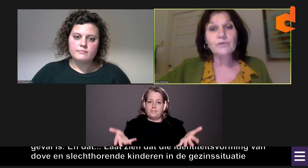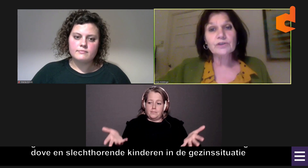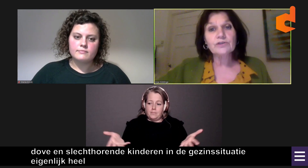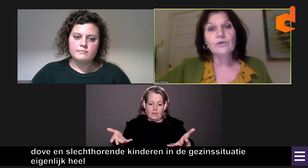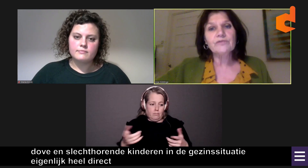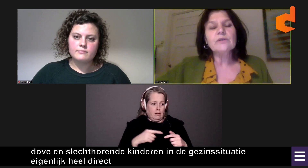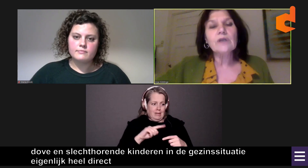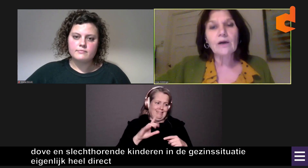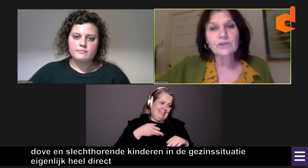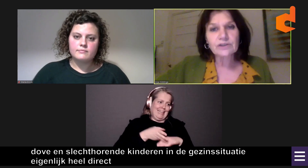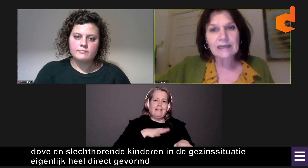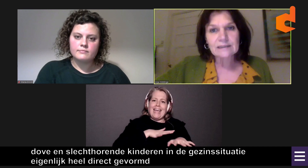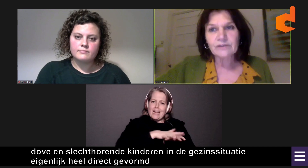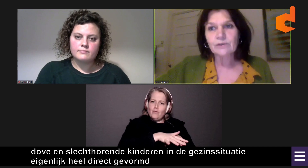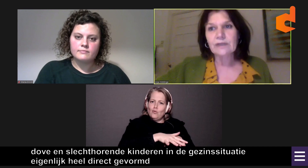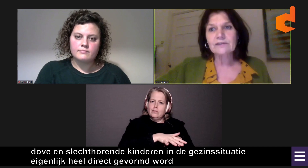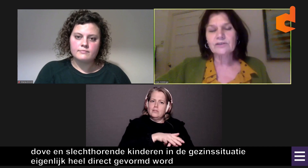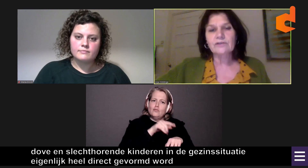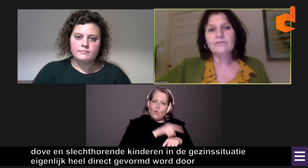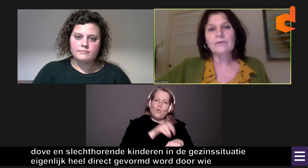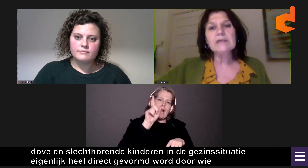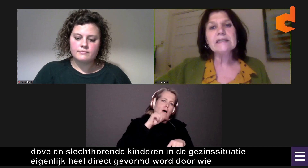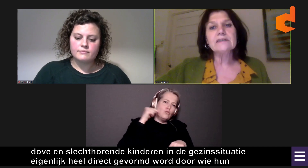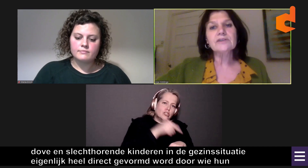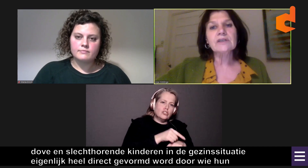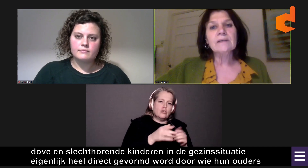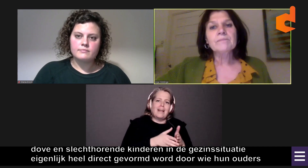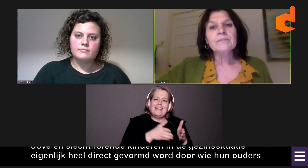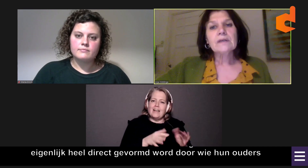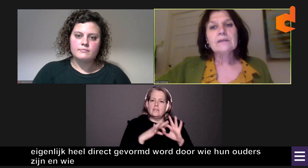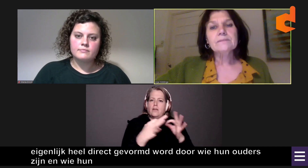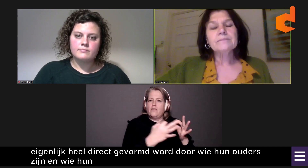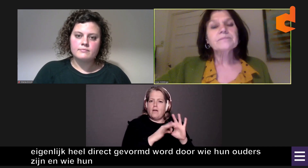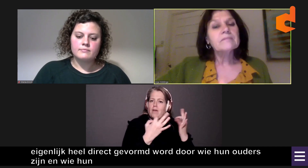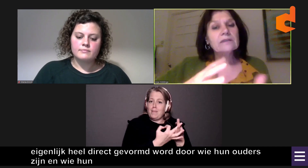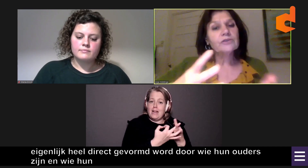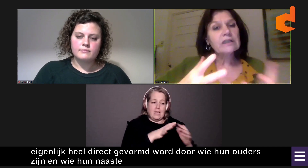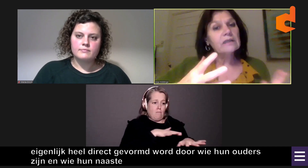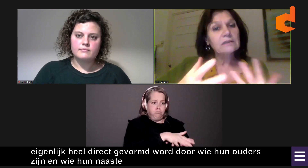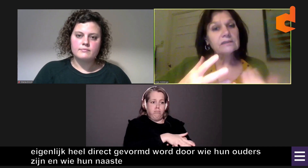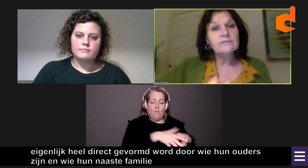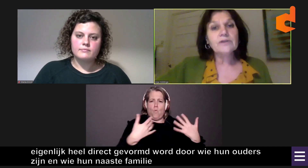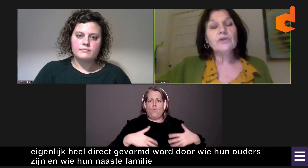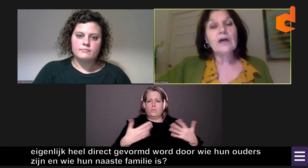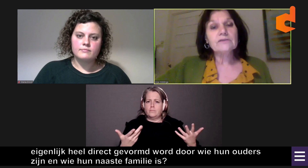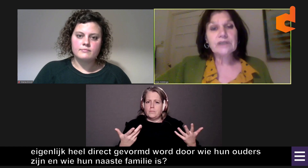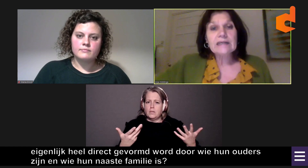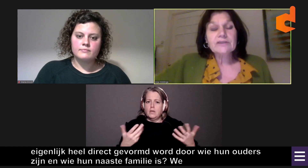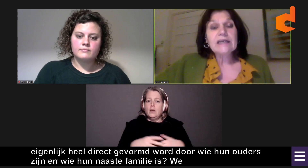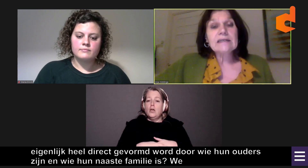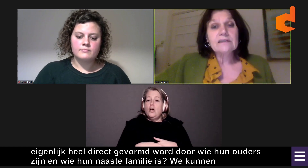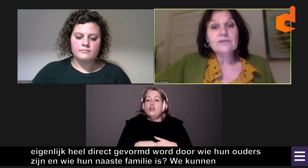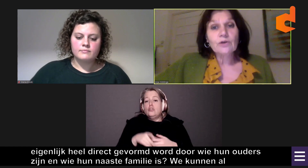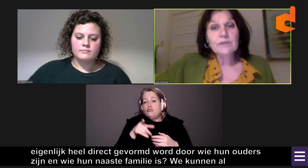gevormd wordt door wie hun ouders zijn en wie hun naaste familie is. Dus we kunnen al